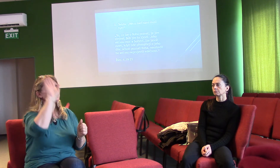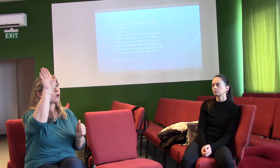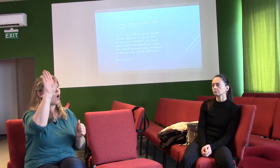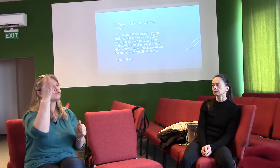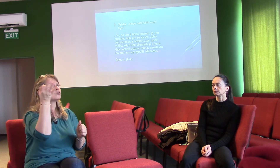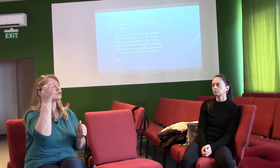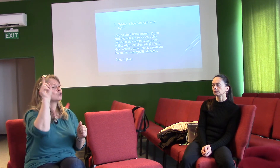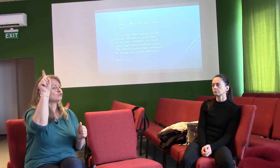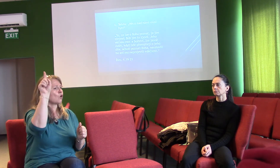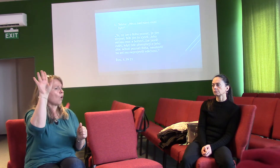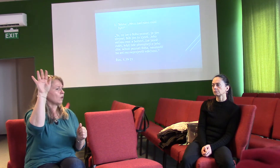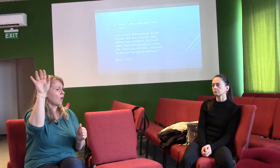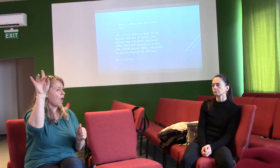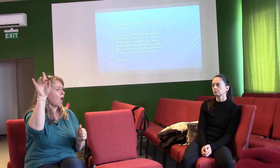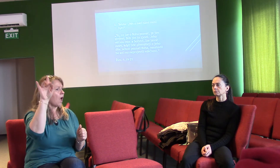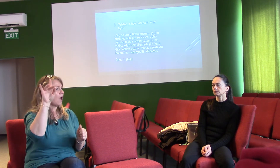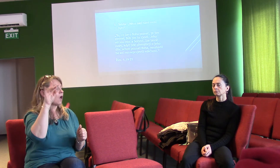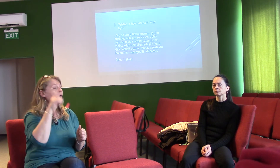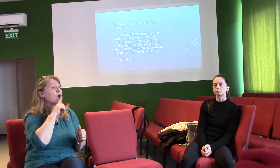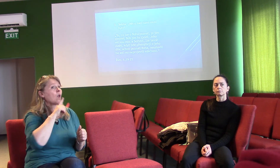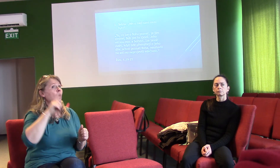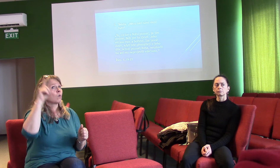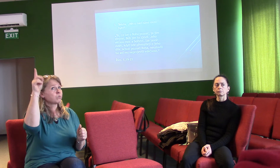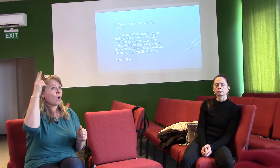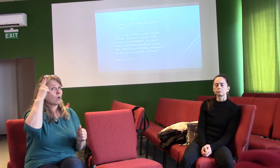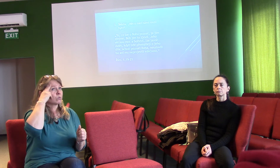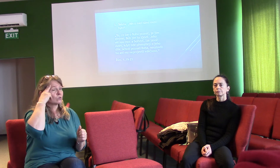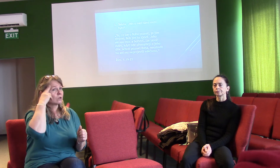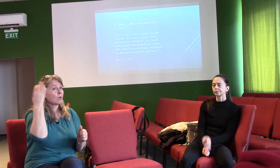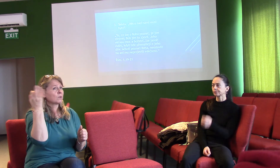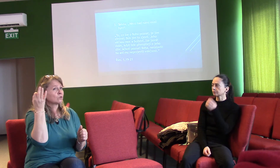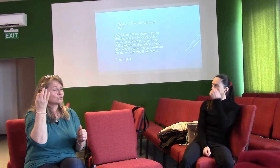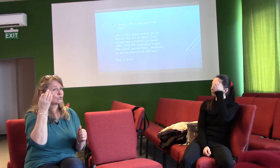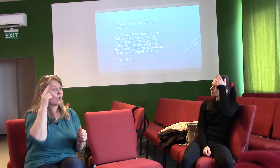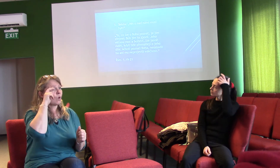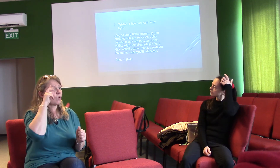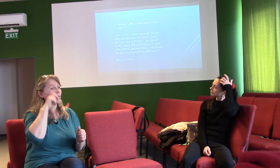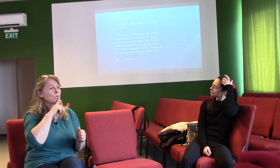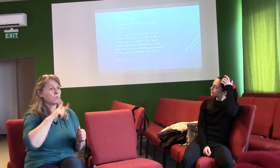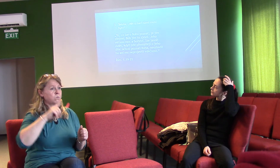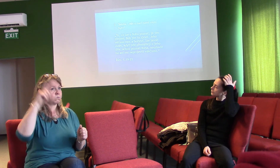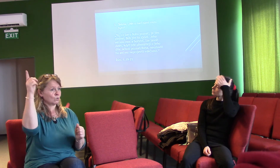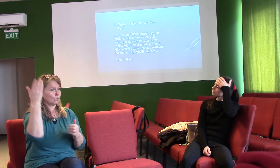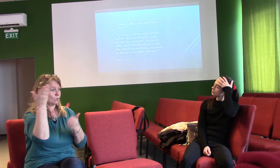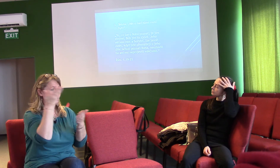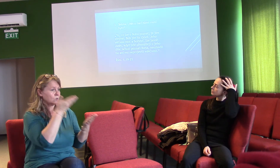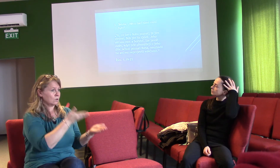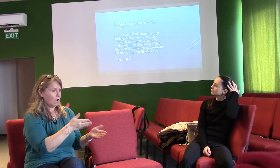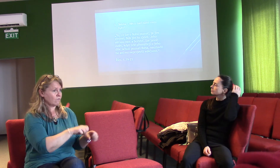To, co lze o Bohu poznat, je jim zřejmé. Bůh jim to zjevil. Jeho věčnou moc a božství lze